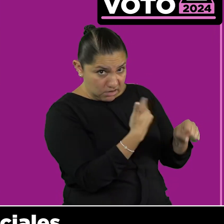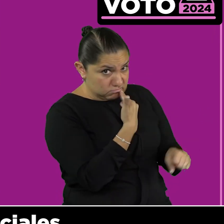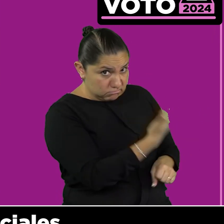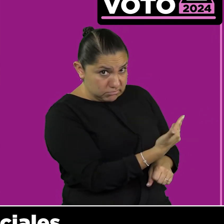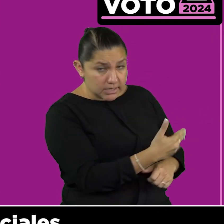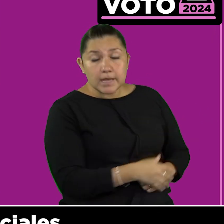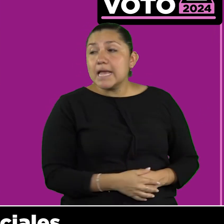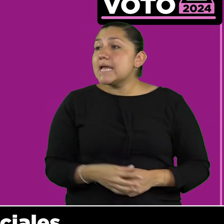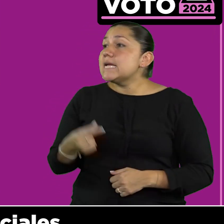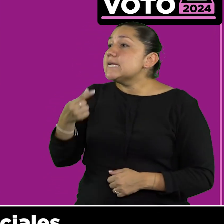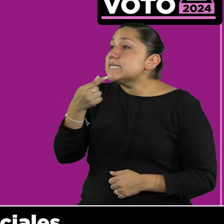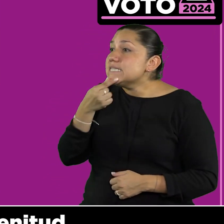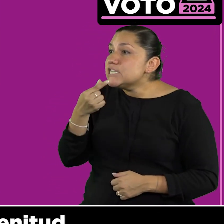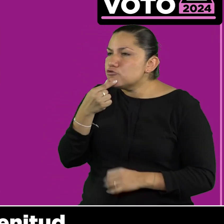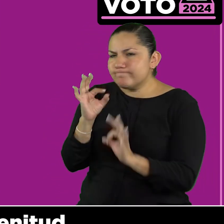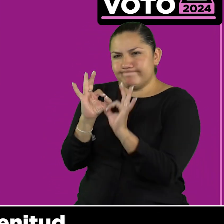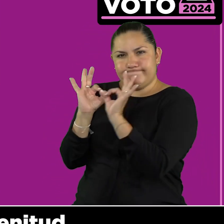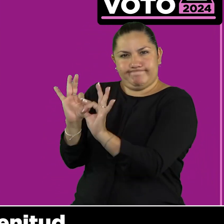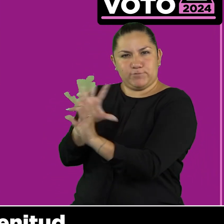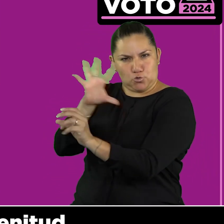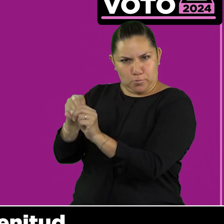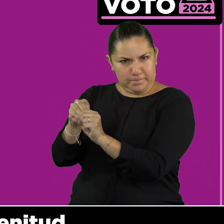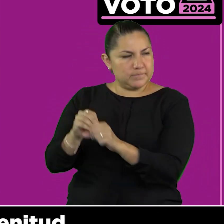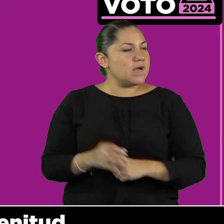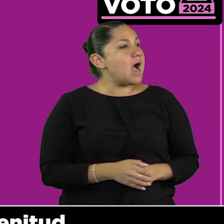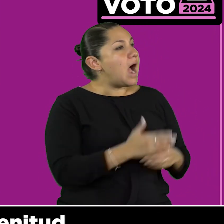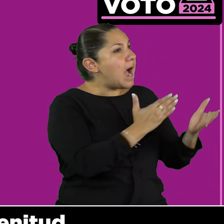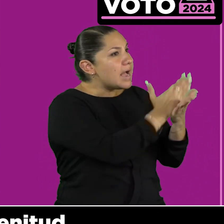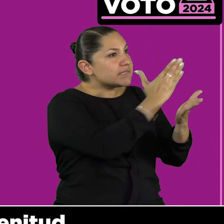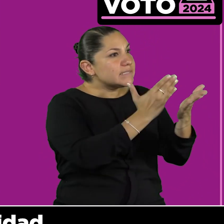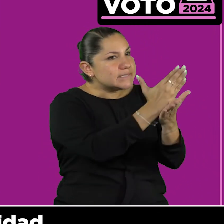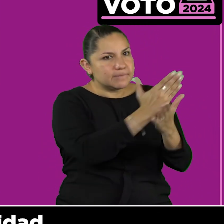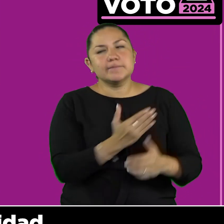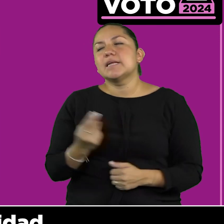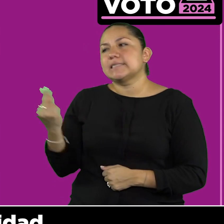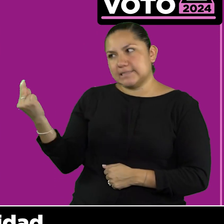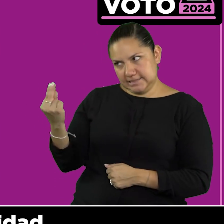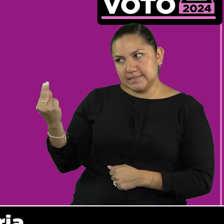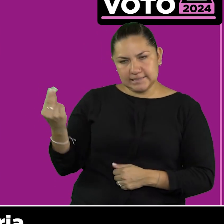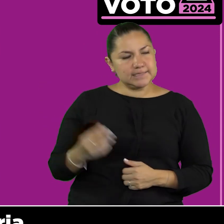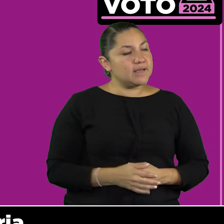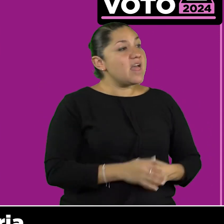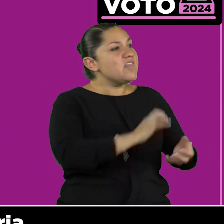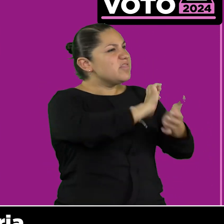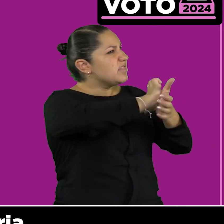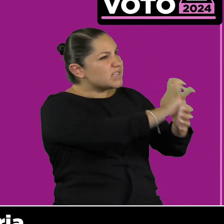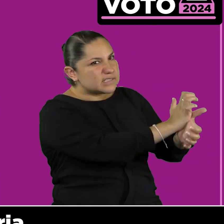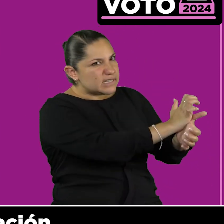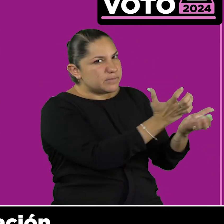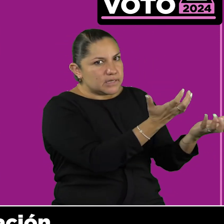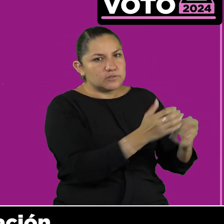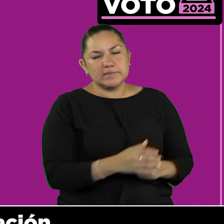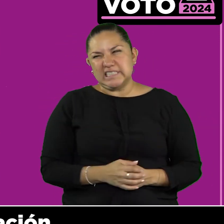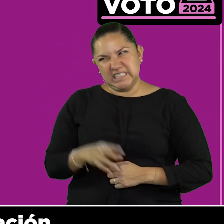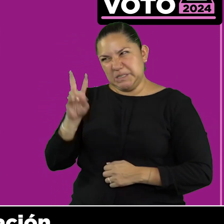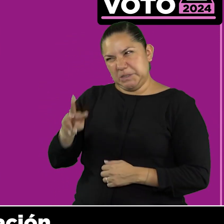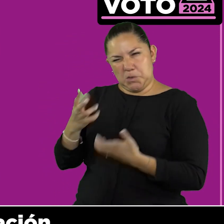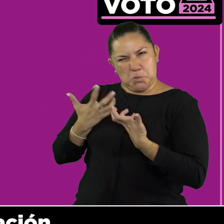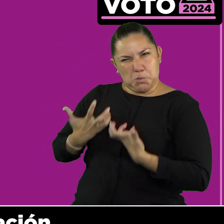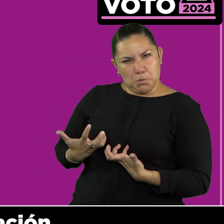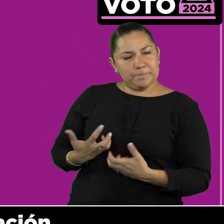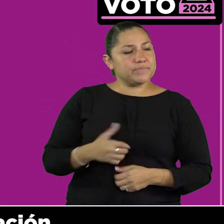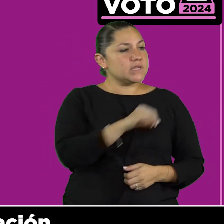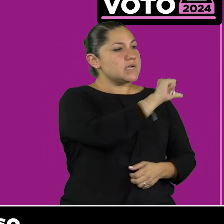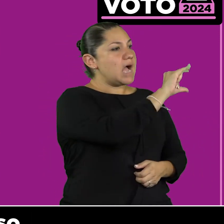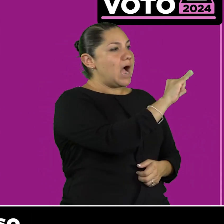Niños especiales. Niños en plenitud. Accesibilidad. Necesaria. Discriminación.